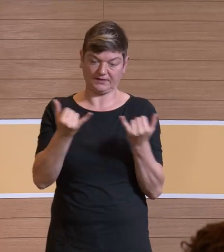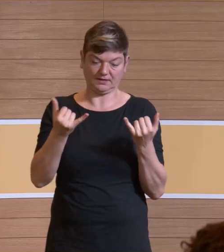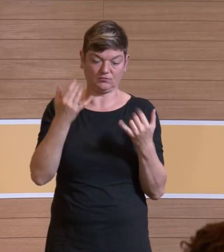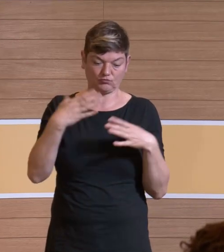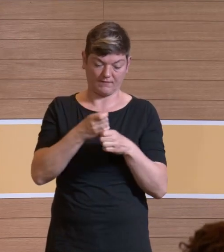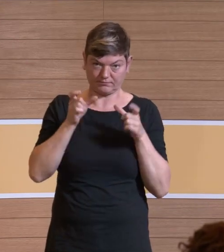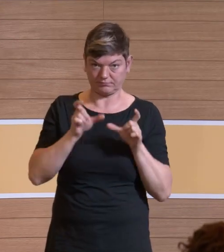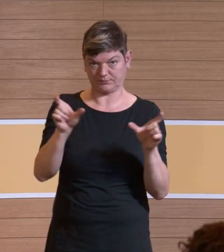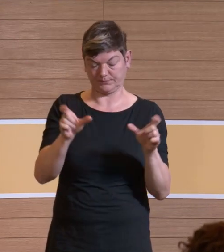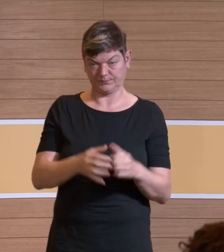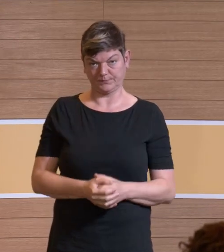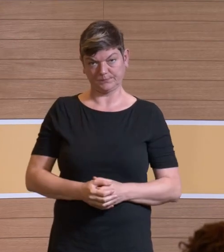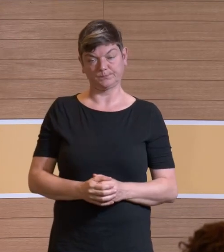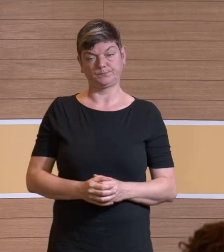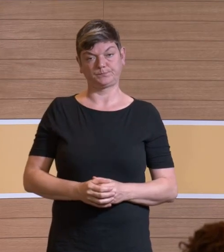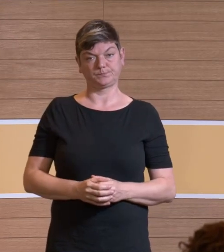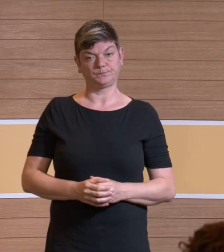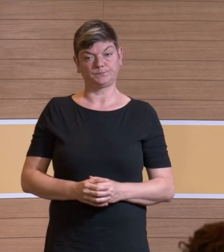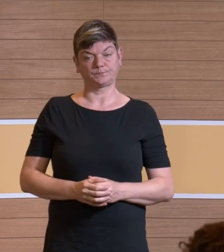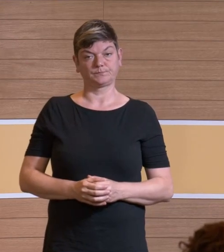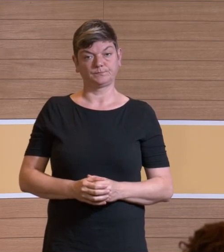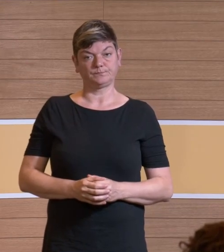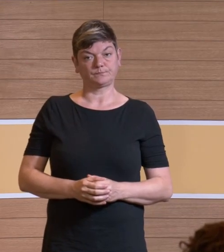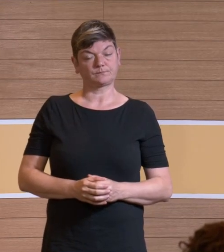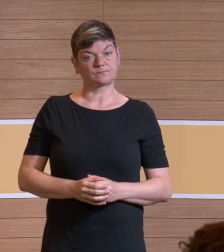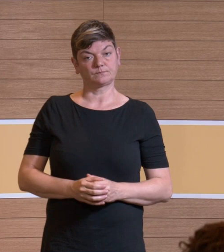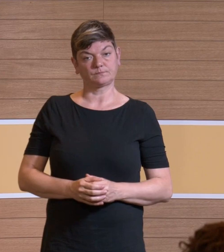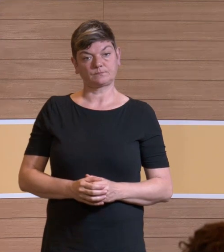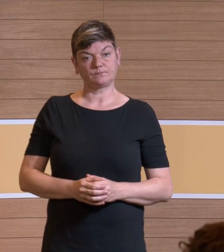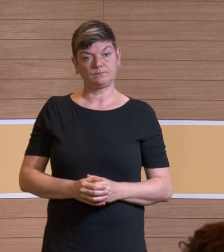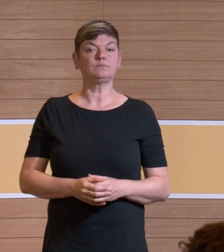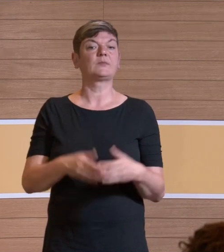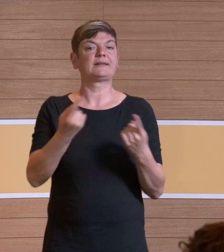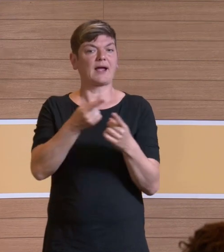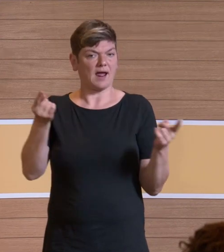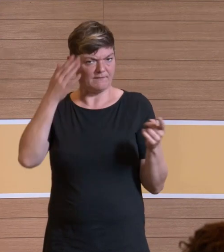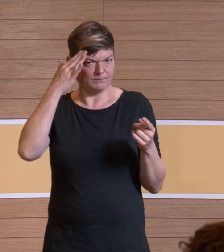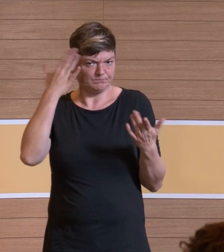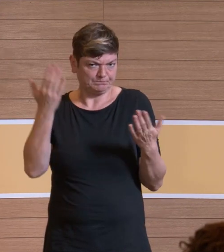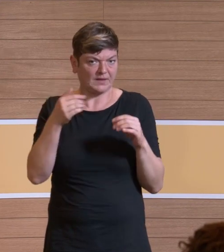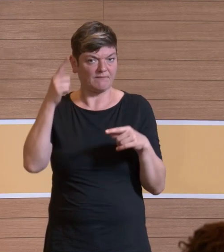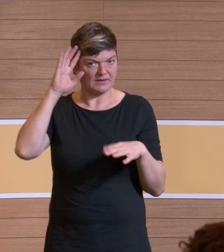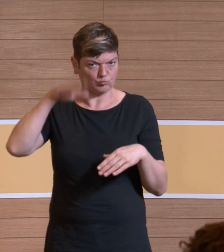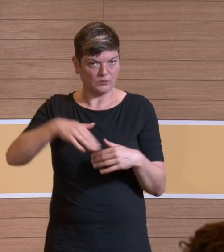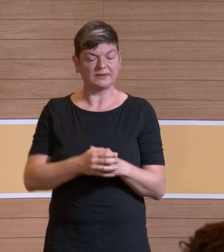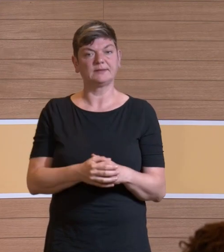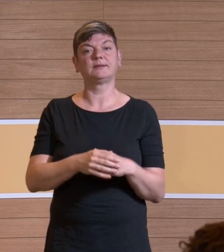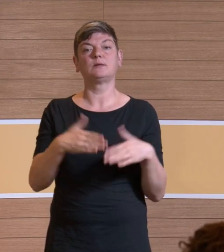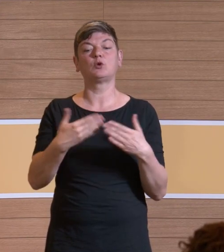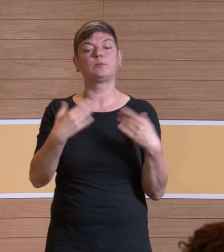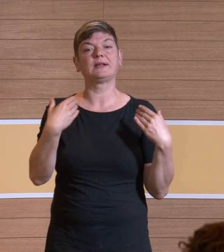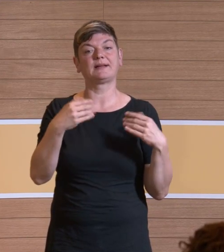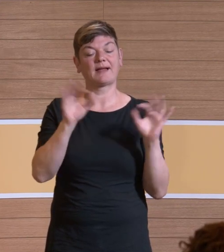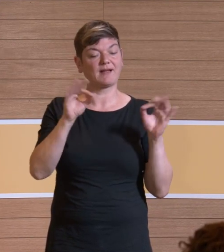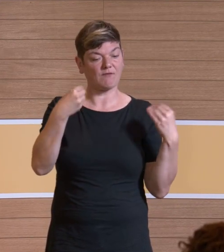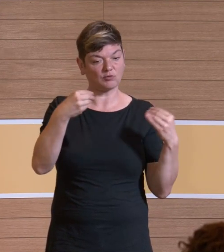Gemischen in der Praxis zu reduzieren. Ich denke, Sie werden alle wissen, dass es hier durchaus auch um Gefahrstoffe